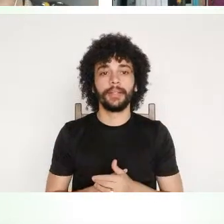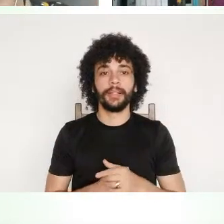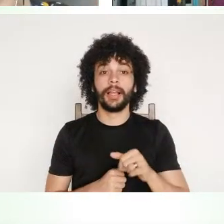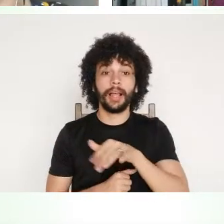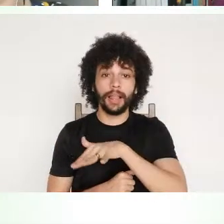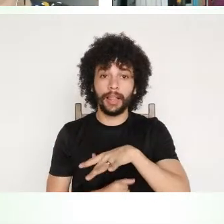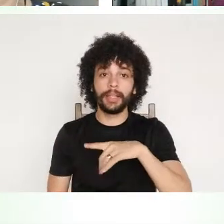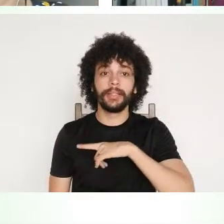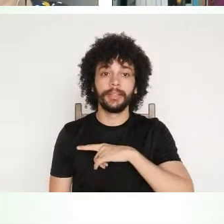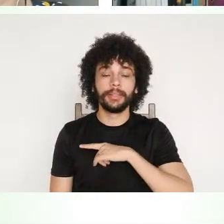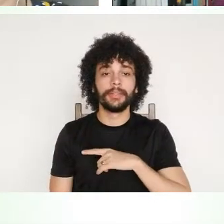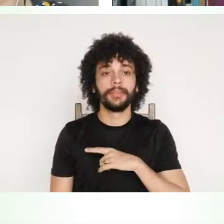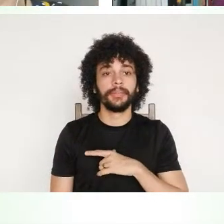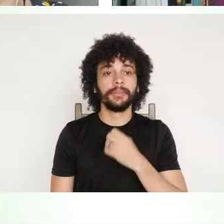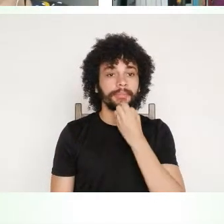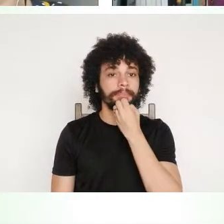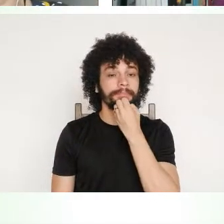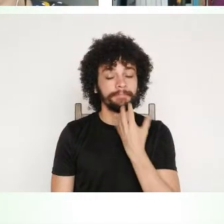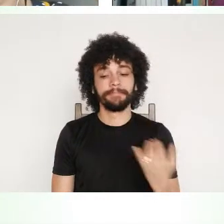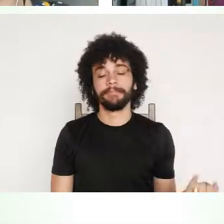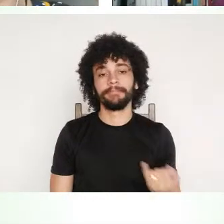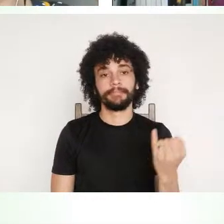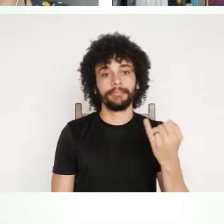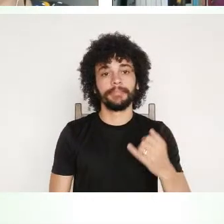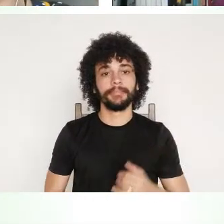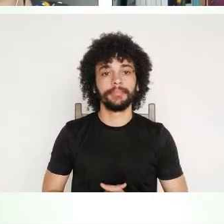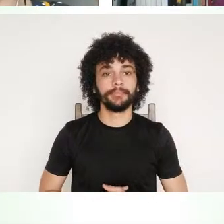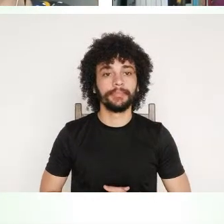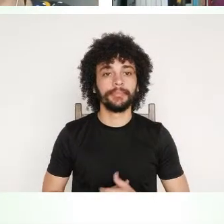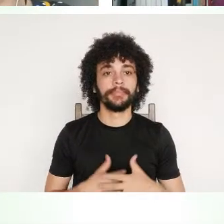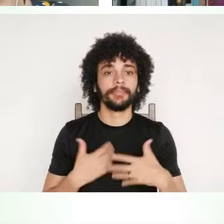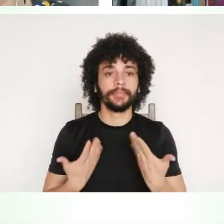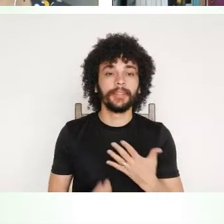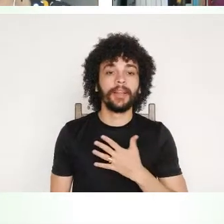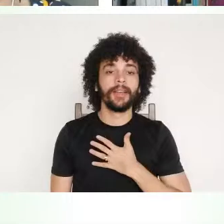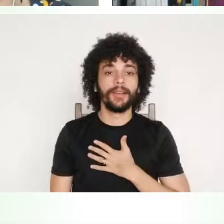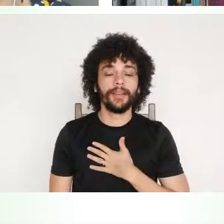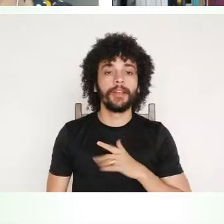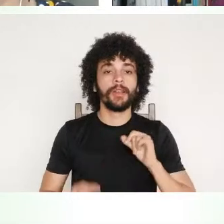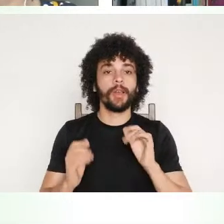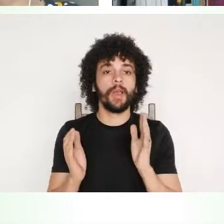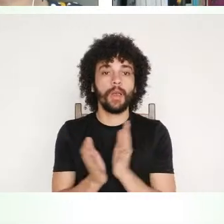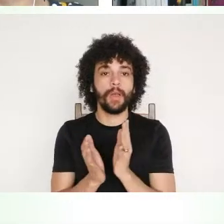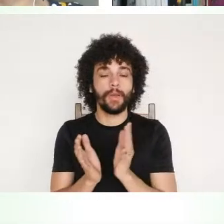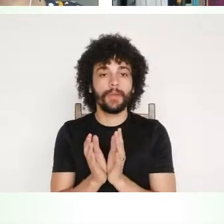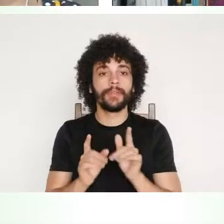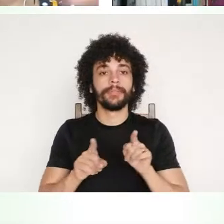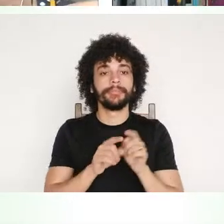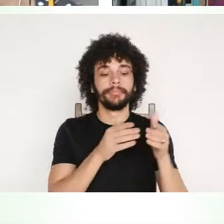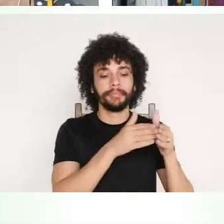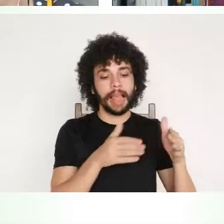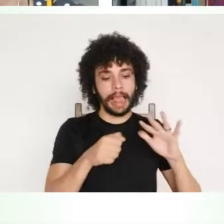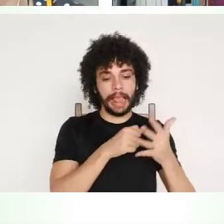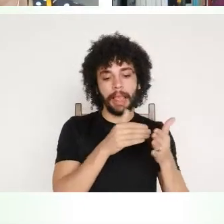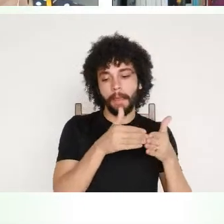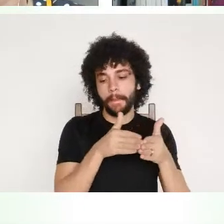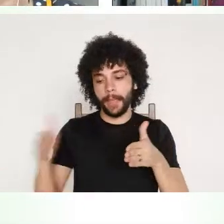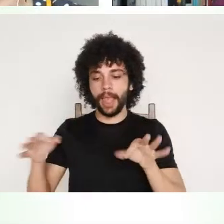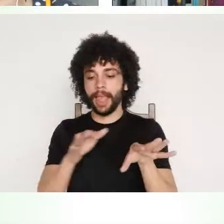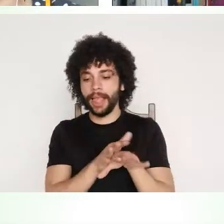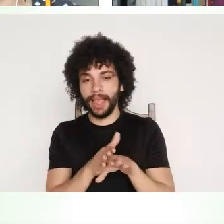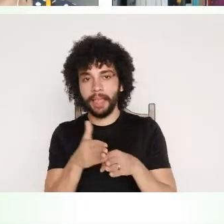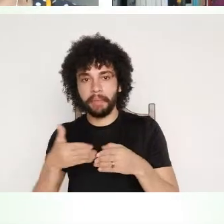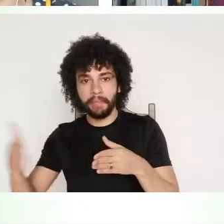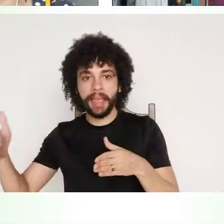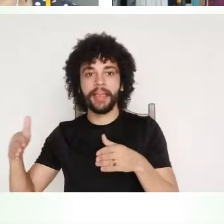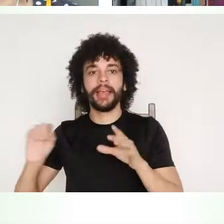já temos gente, né, então, eu gostaria que o nosso futuro pós-pandêmico também possibilitar ter um diálogo